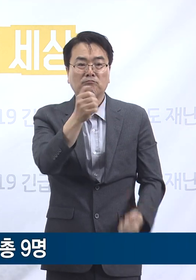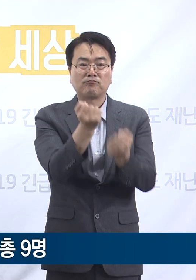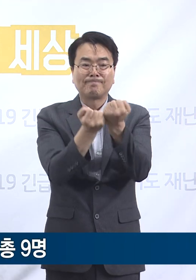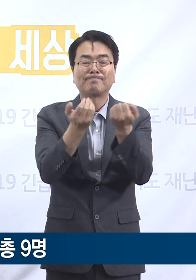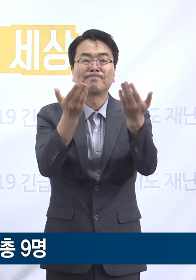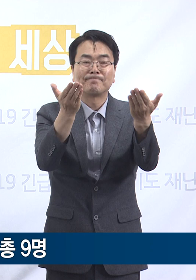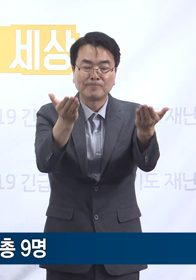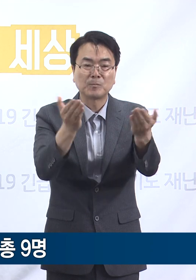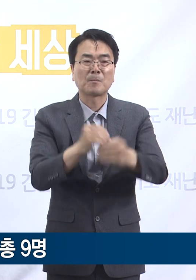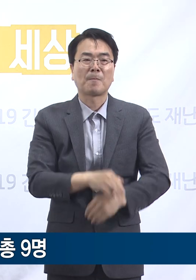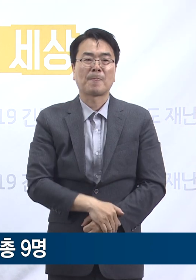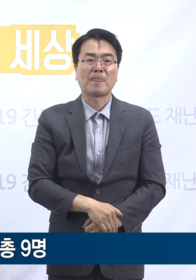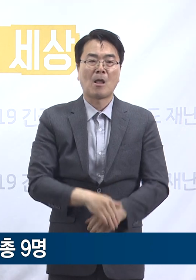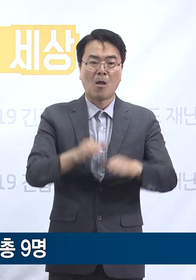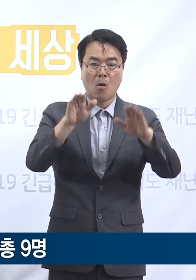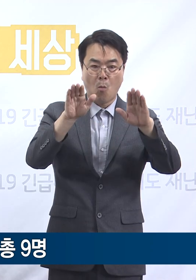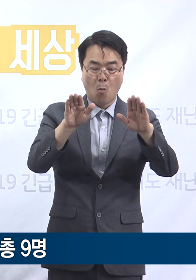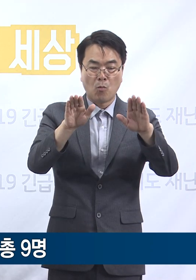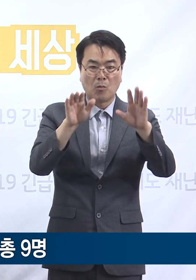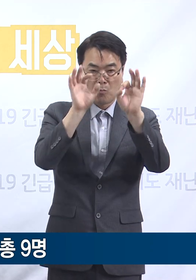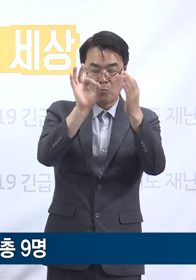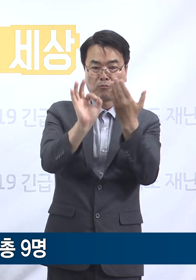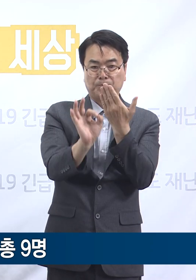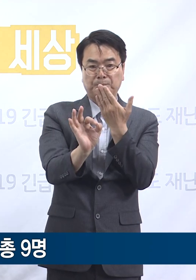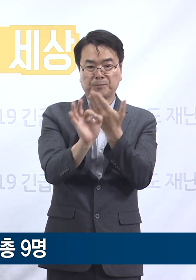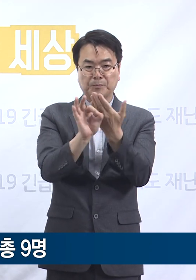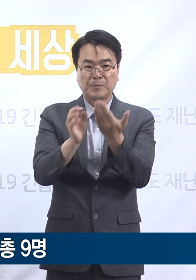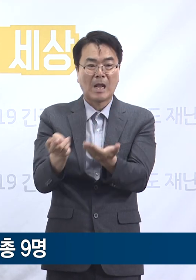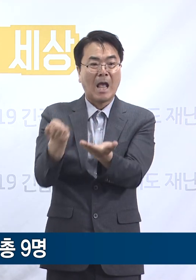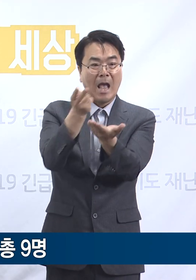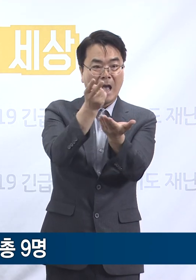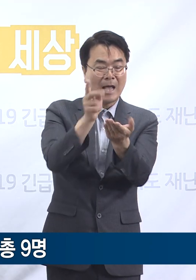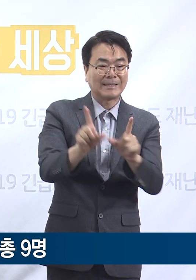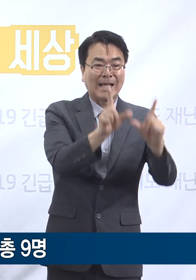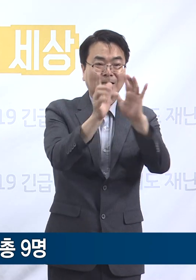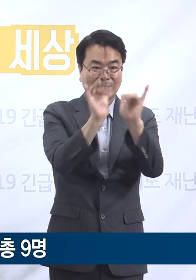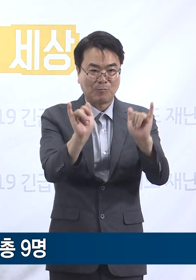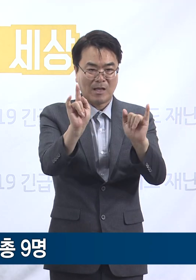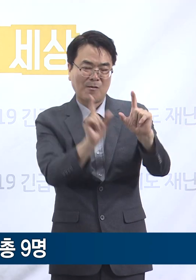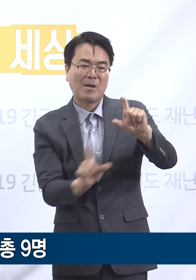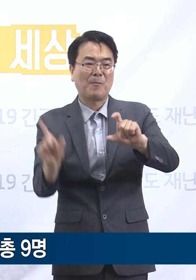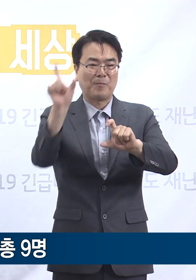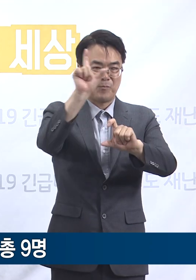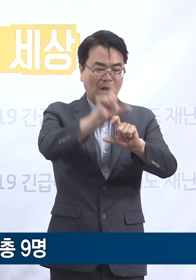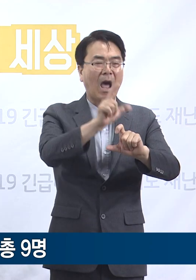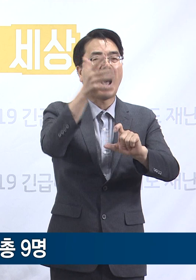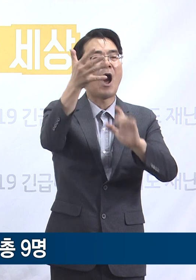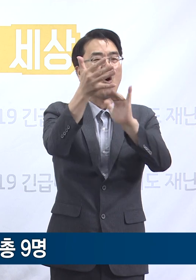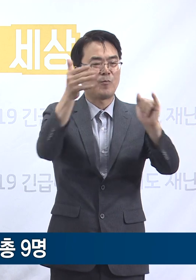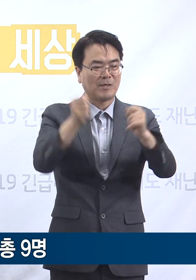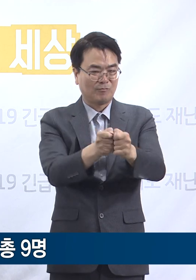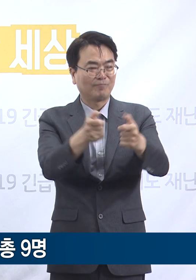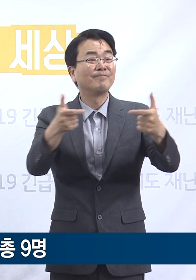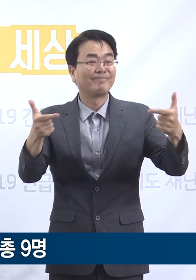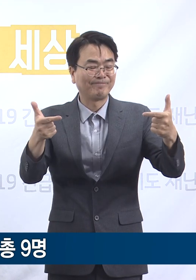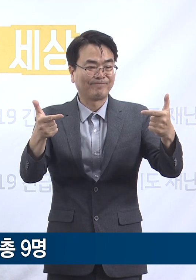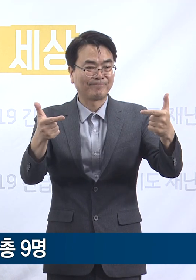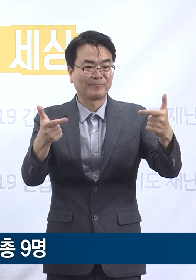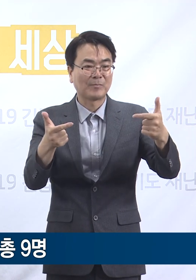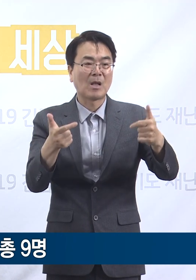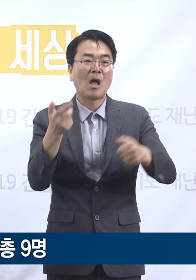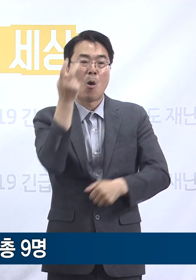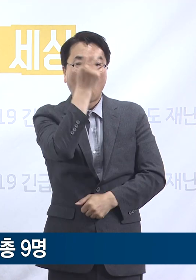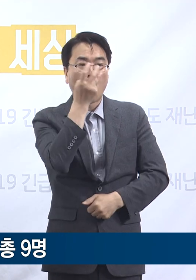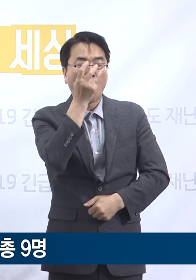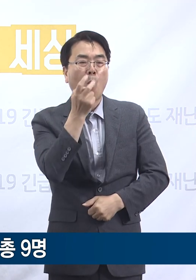확진자는 금일 0시 기준 입소자 중 1명이 추가되어 총 9명으로 늘어났습니다. 요양보호사가